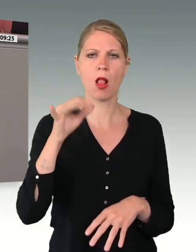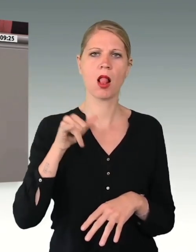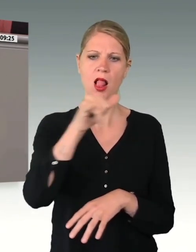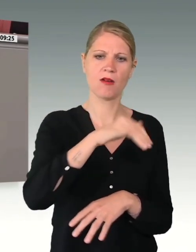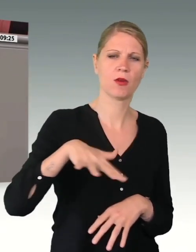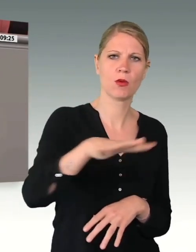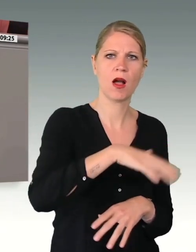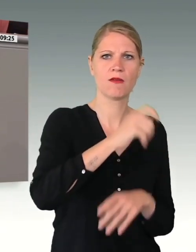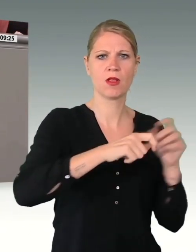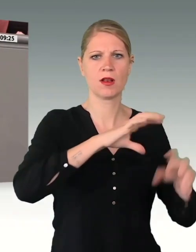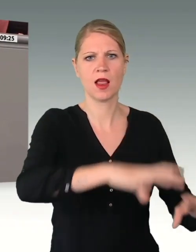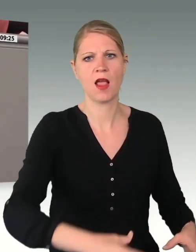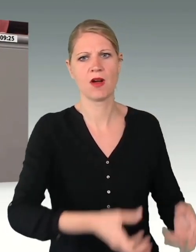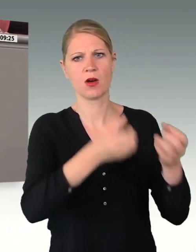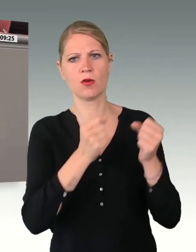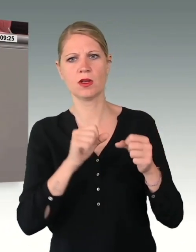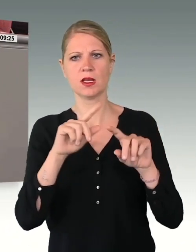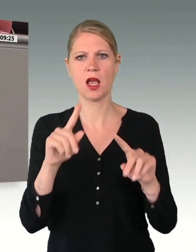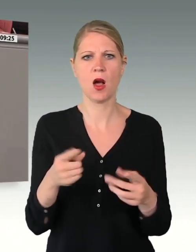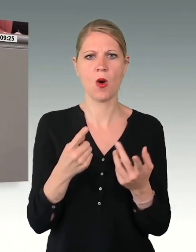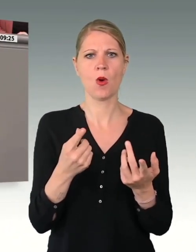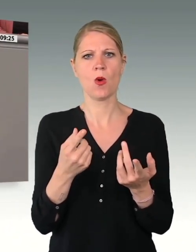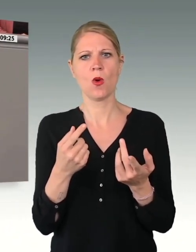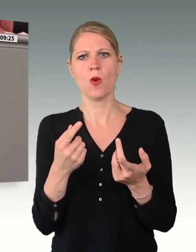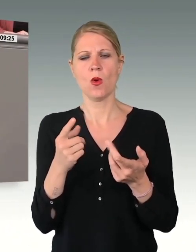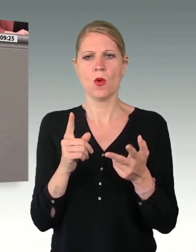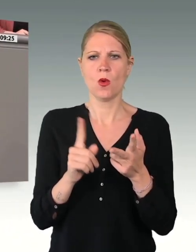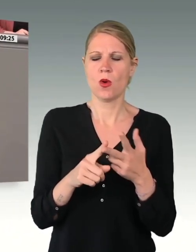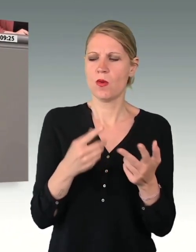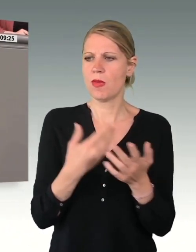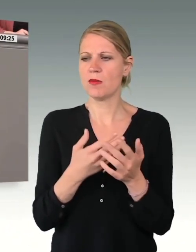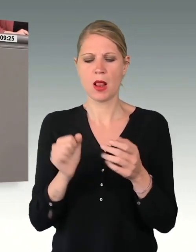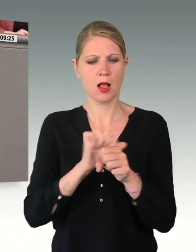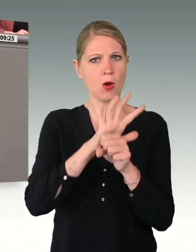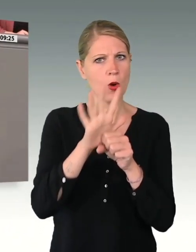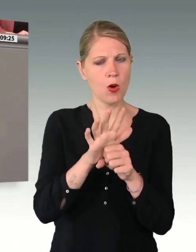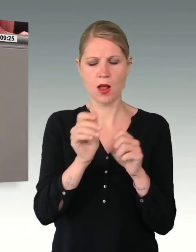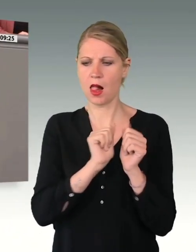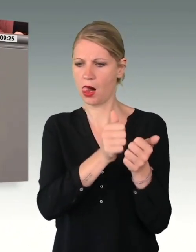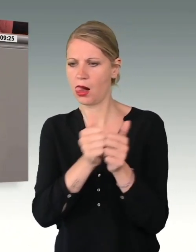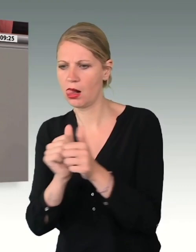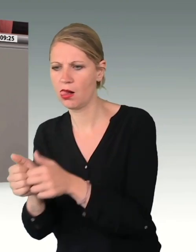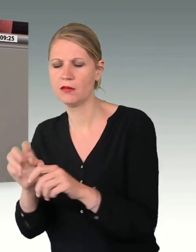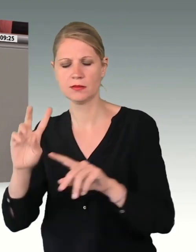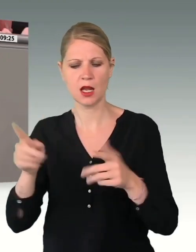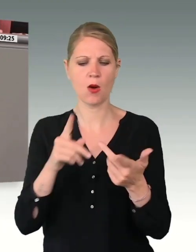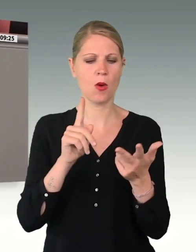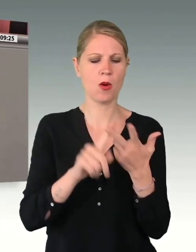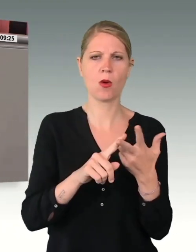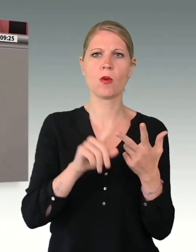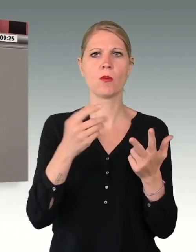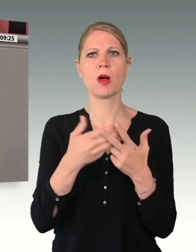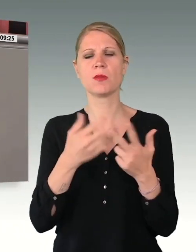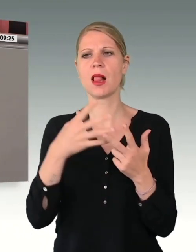-Amtshilfe sowie die unverzüglich erfolgten Einsätze in den vom Jahrhundert Hochwasser betroffenen Flutgebieten in Nordrhein-Westfalen und